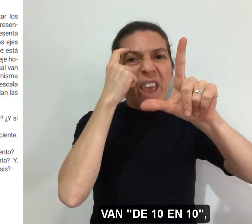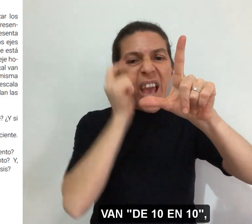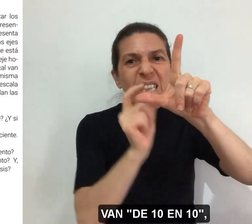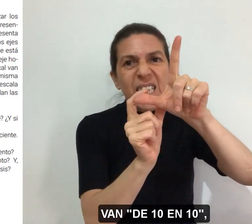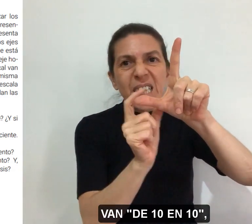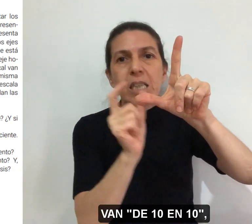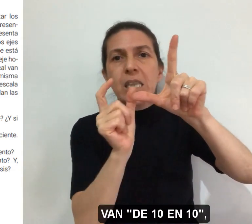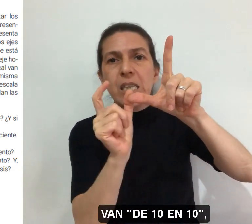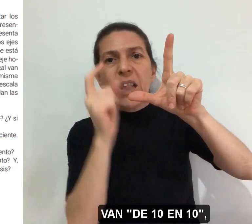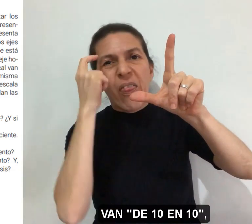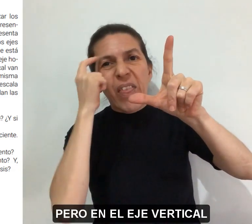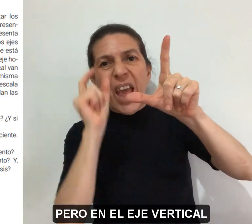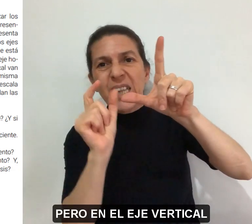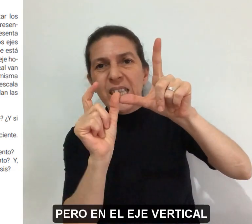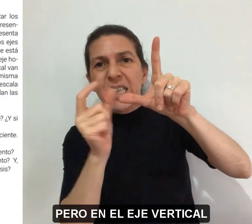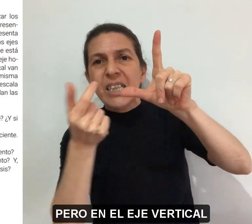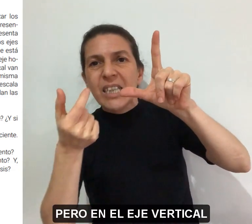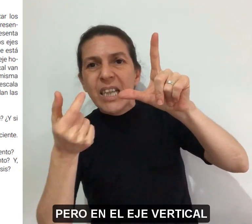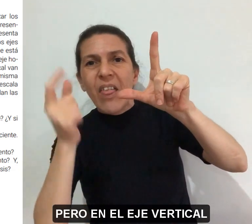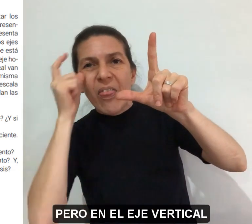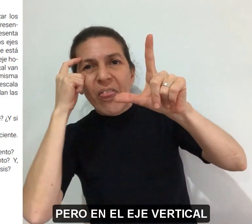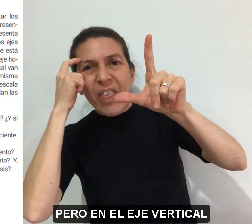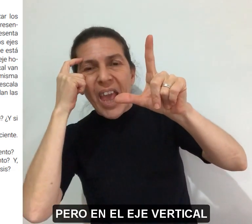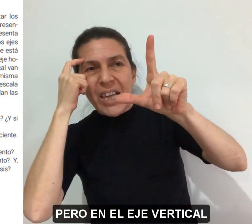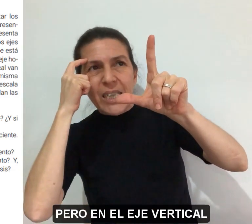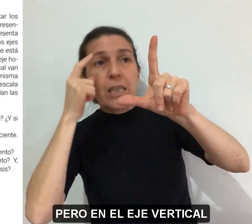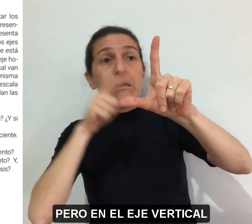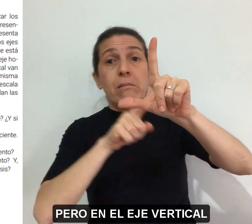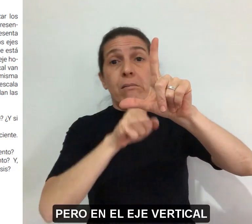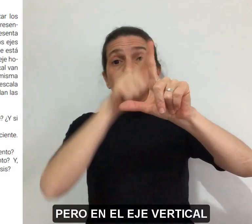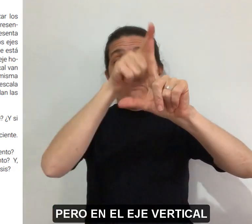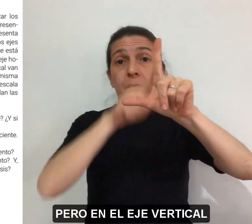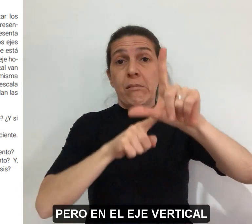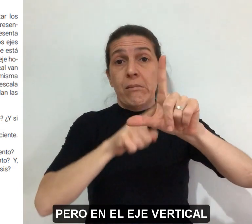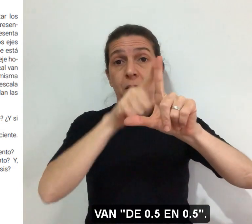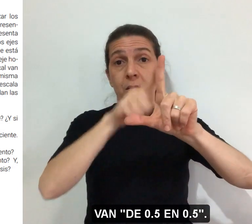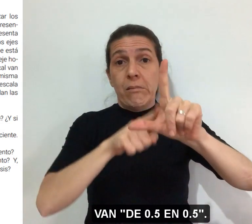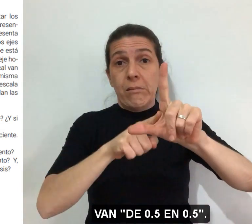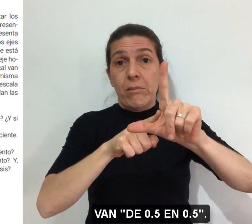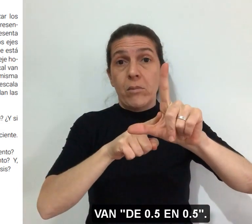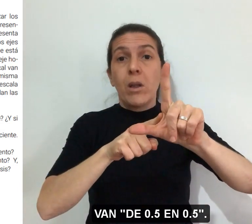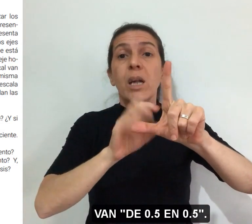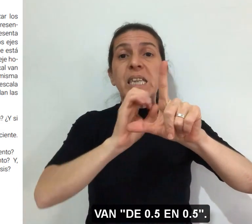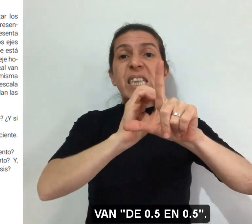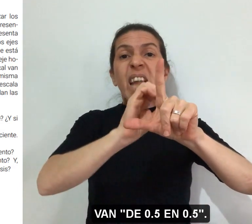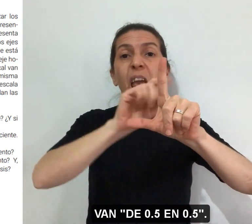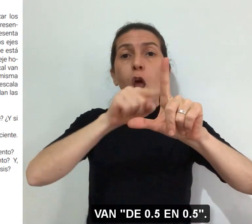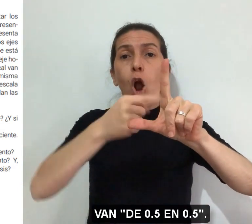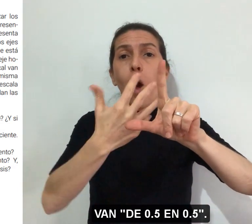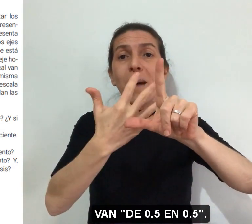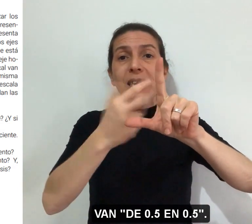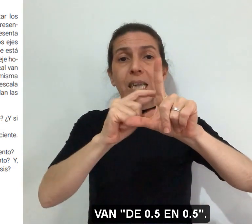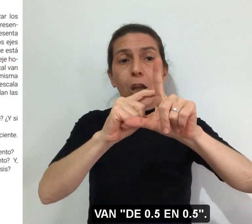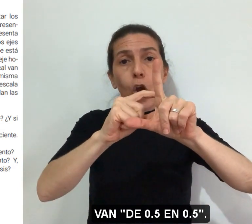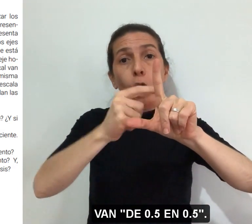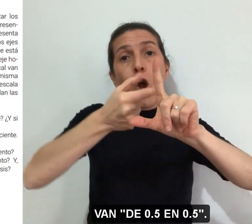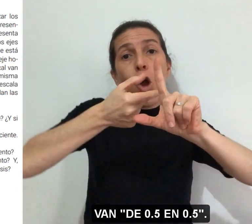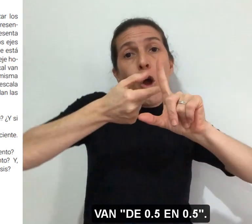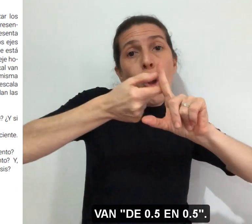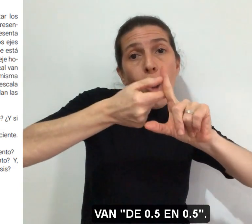en 10, pero en el eje vertical van de 0